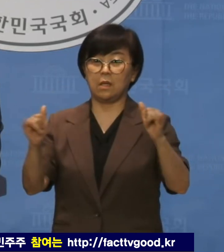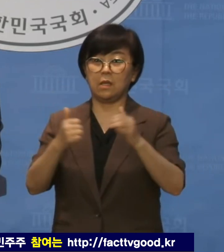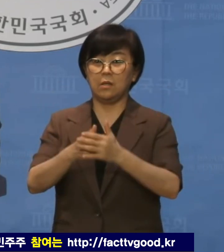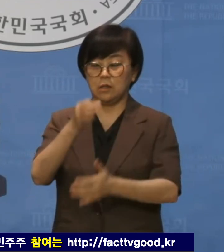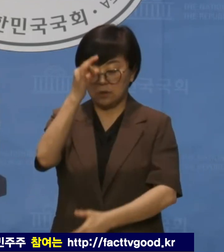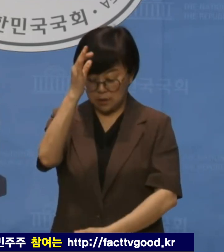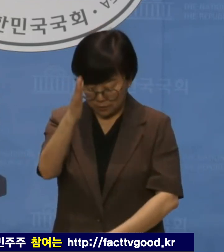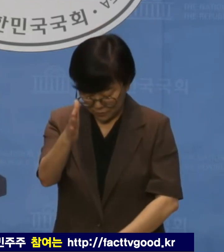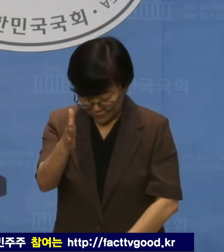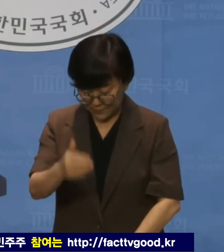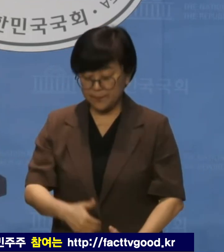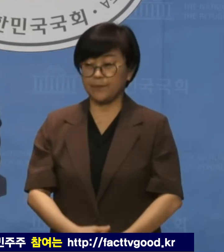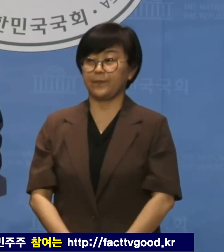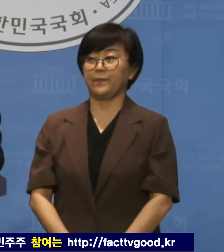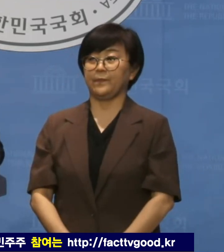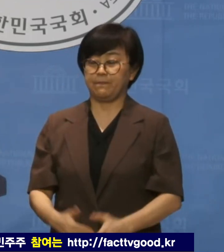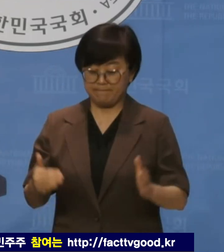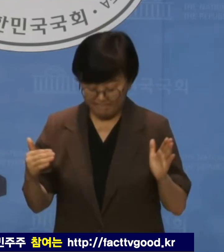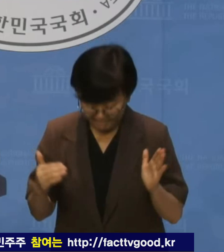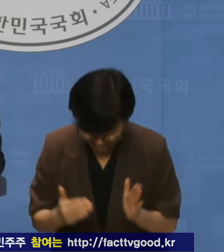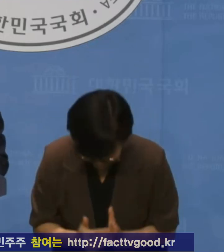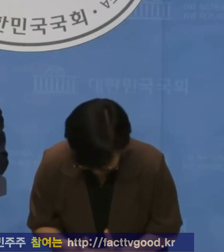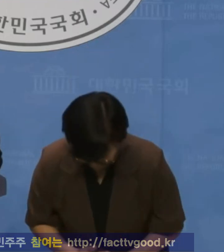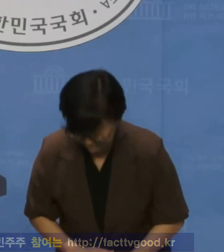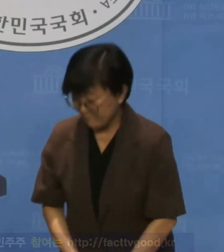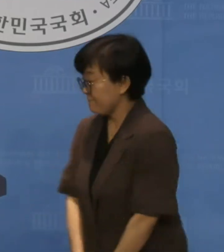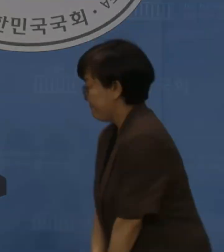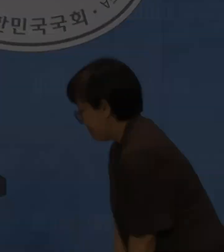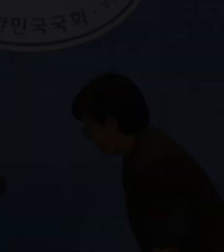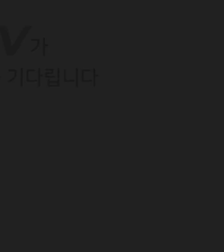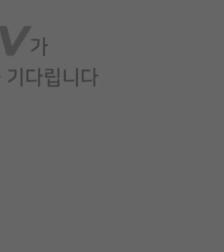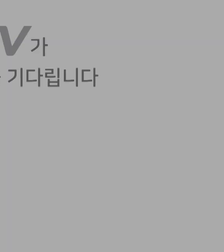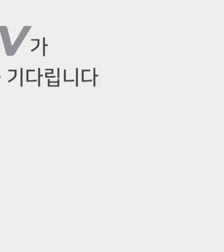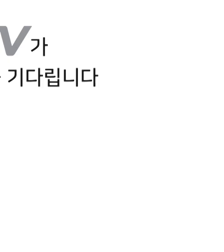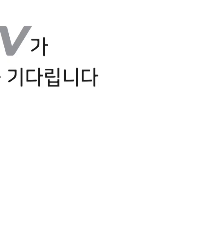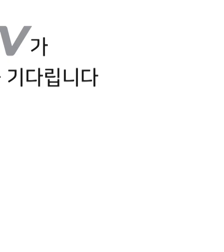사과하십시오. 이상입니다. 수고하셨습니다.